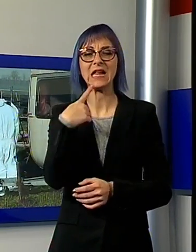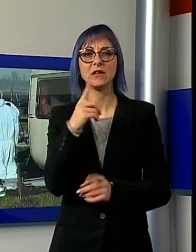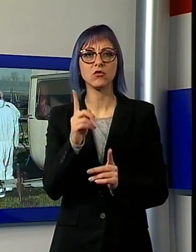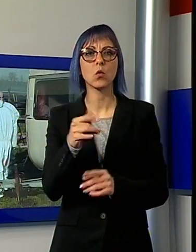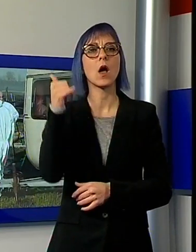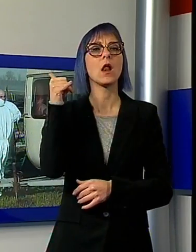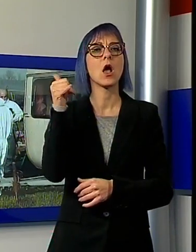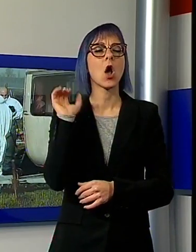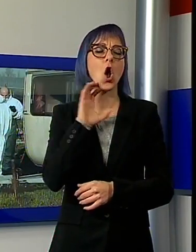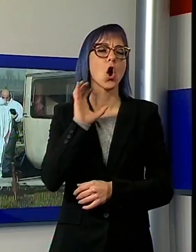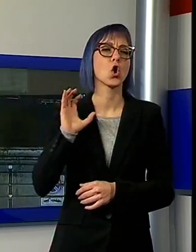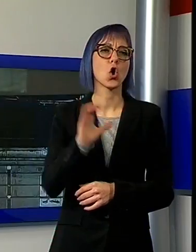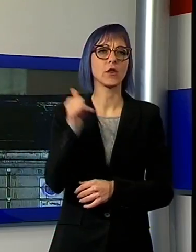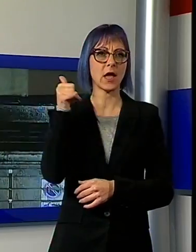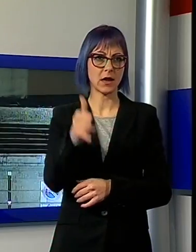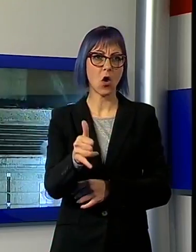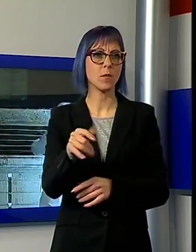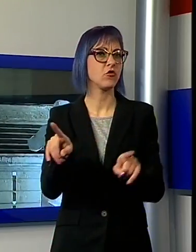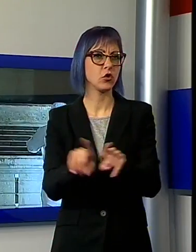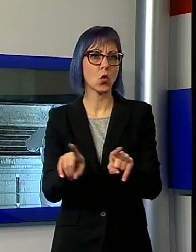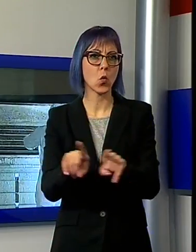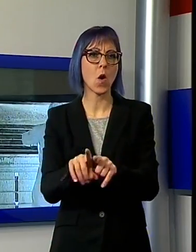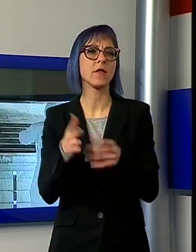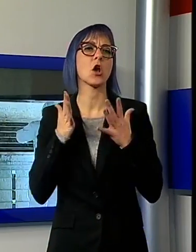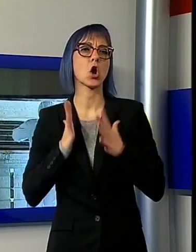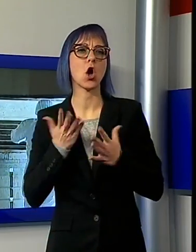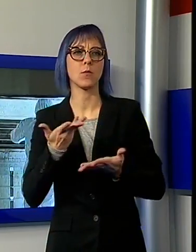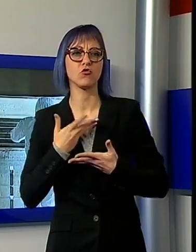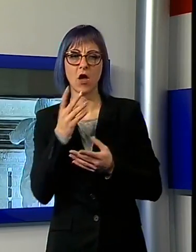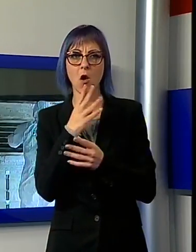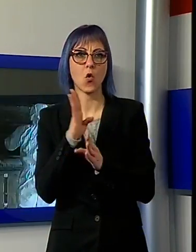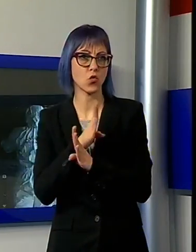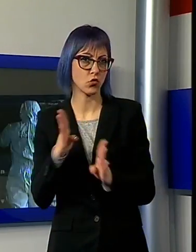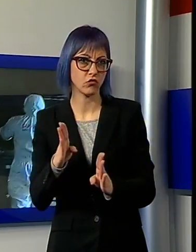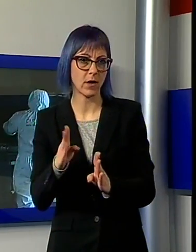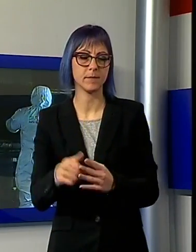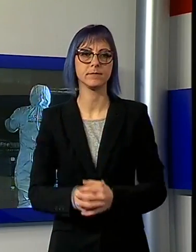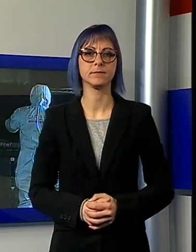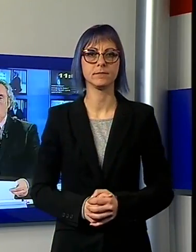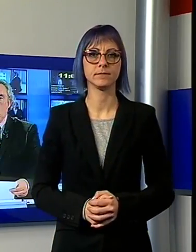prescindere dal ritrovamento di un cadavere. Il caso, dunque, è chiuso, almeno nelle aule di tribunale.